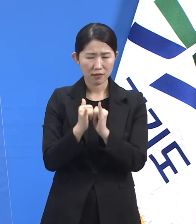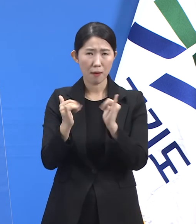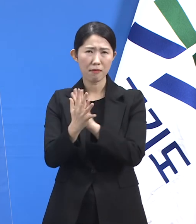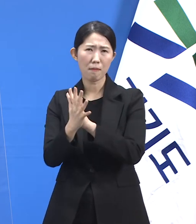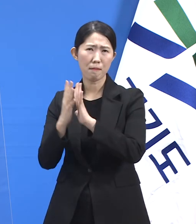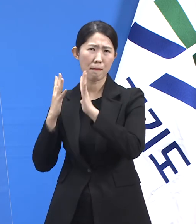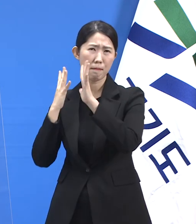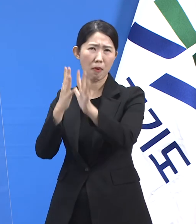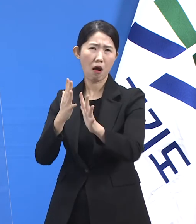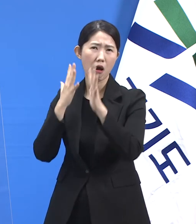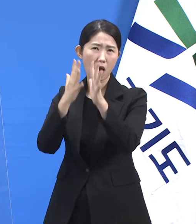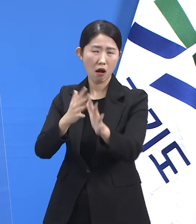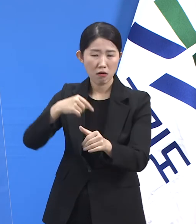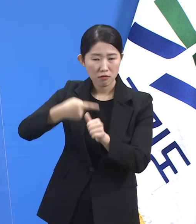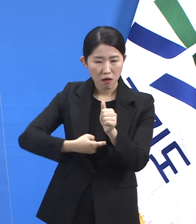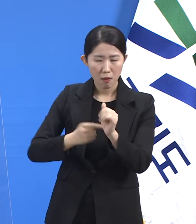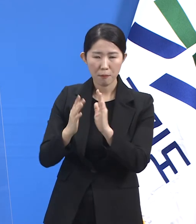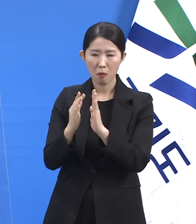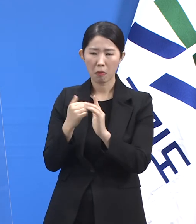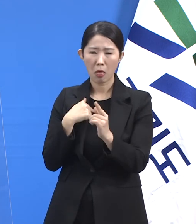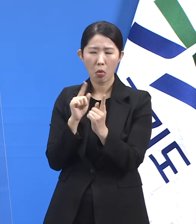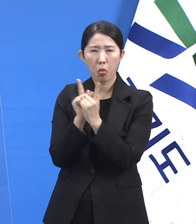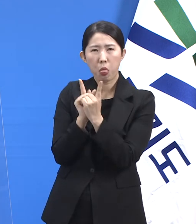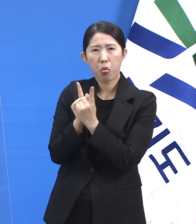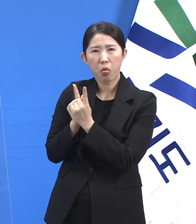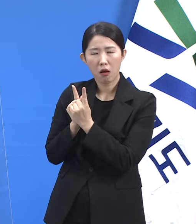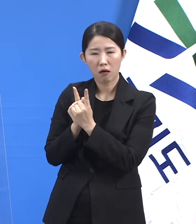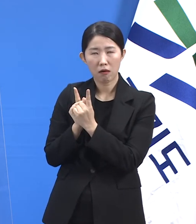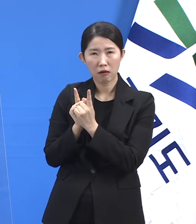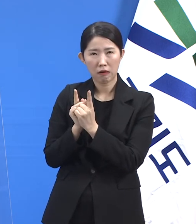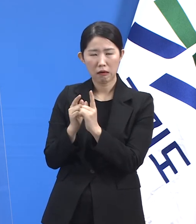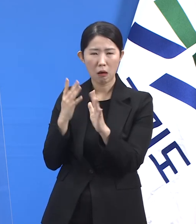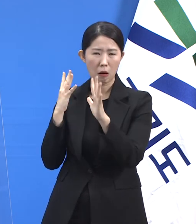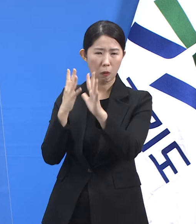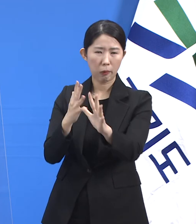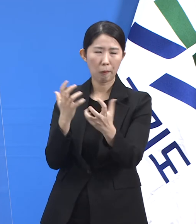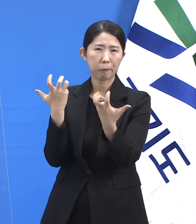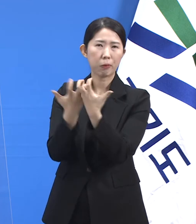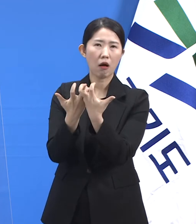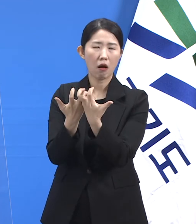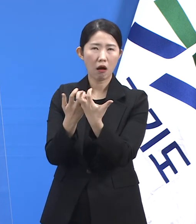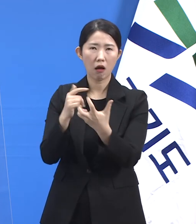대기자 간 거리 두기가 유지되지 않는 등 일부 혼선이 있었습니다.